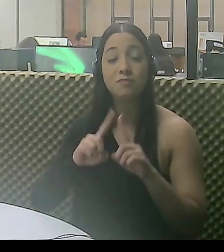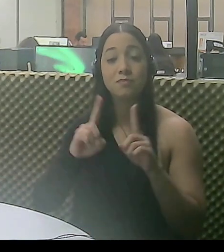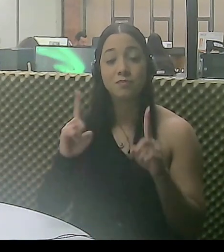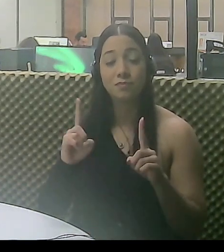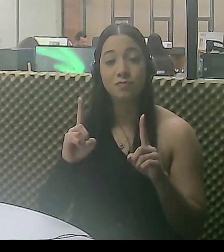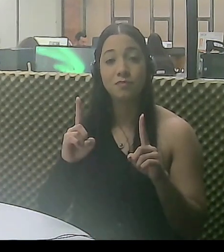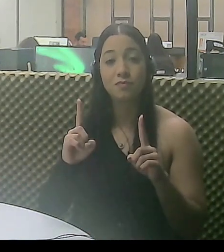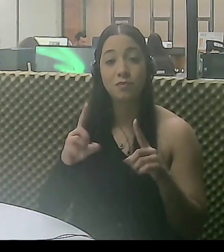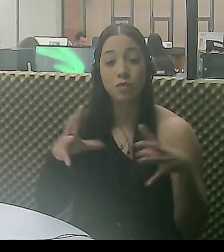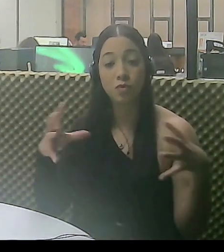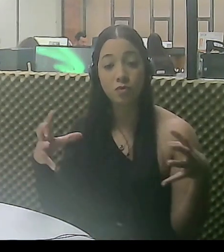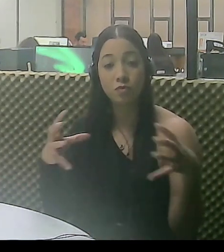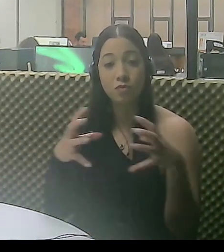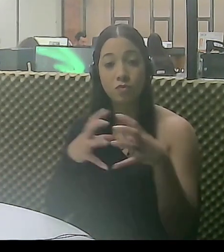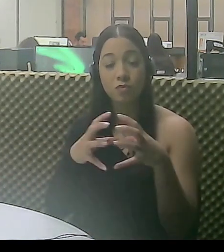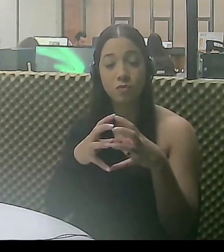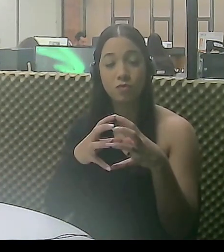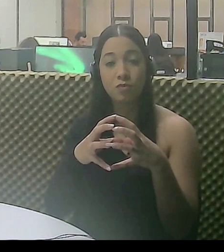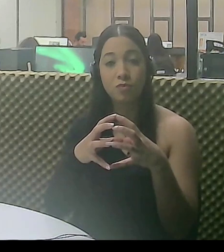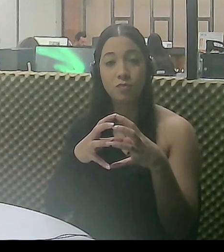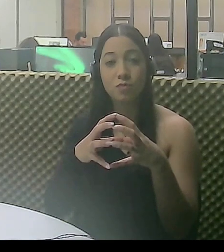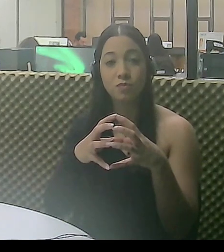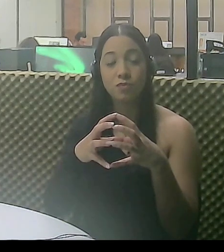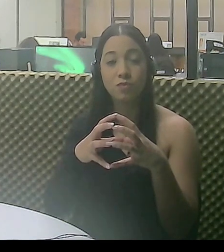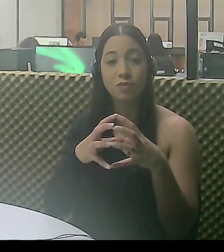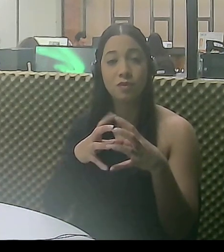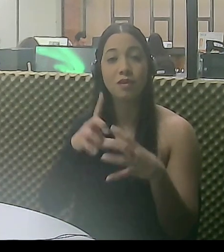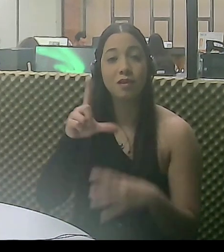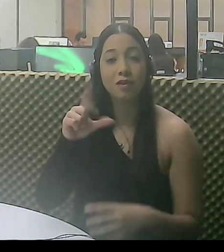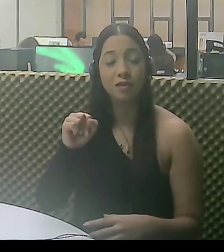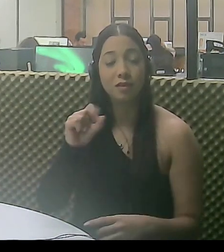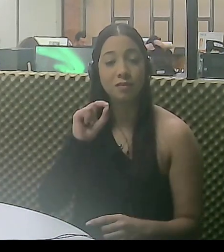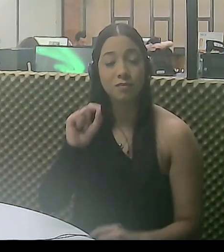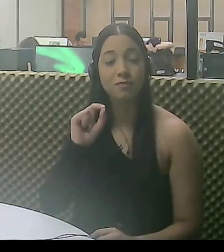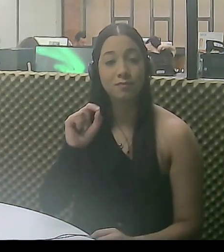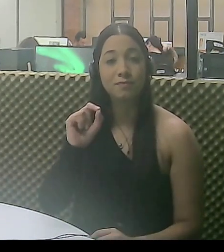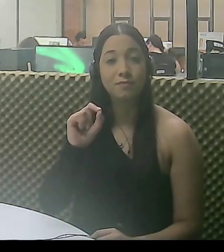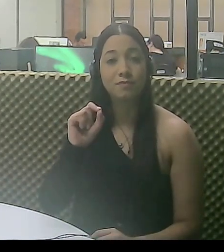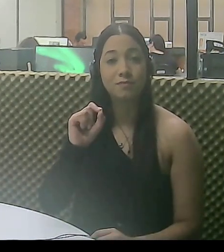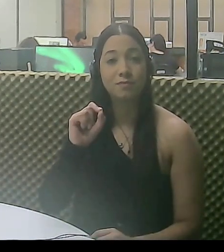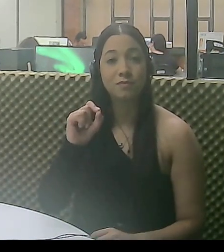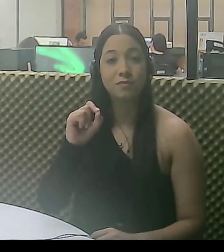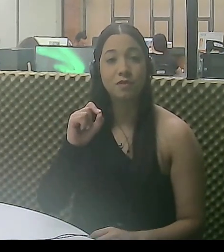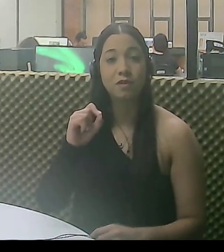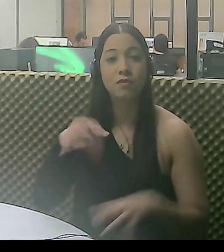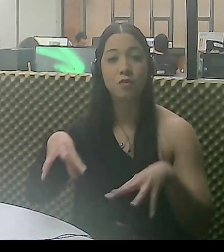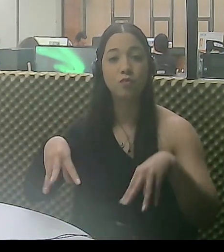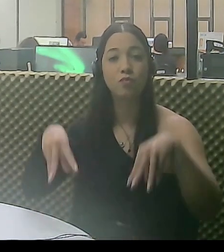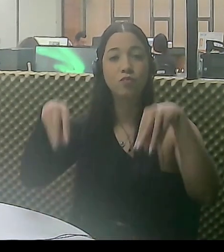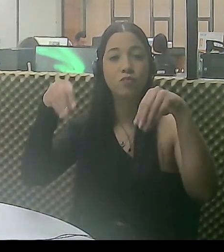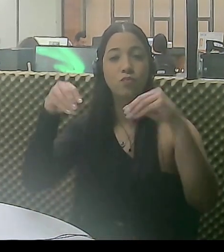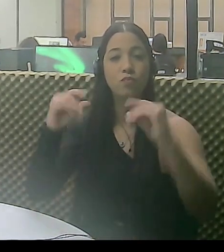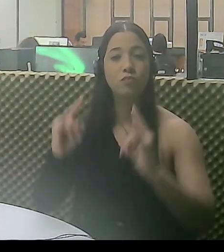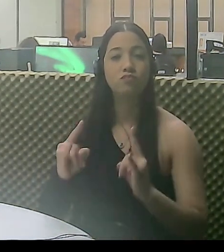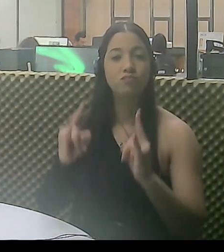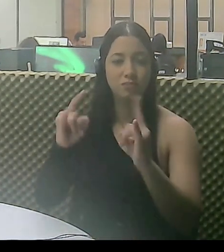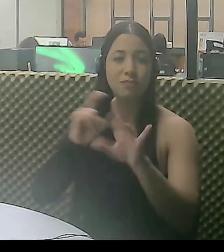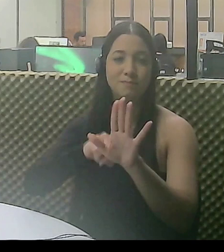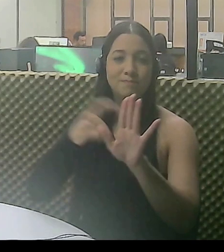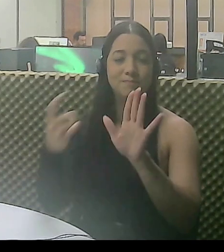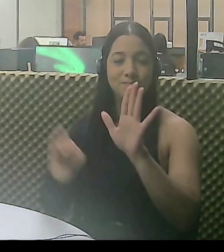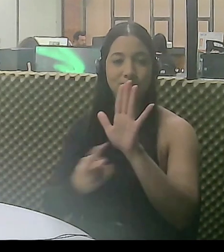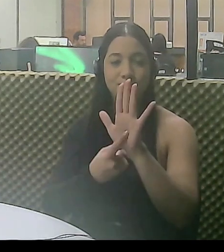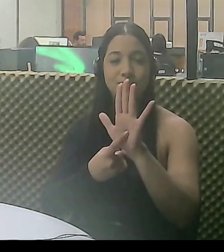esse conjunto dos grãozinhos de areia é que forma as pirâmides, forma os grandes edifícios, né?